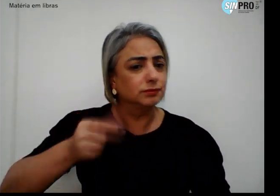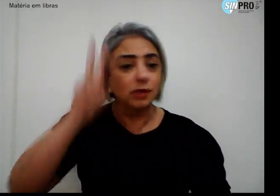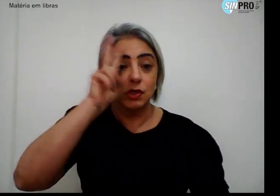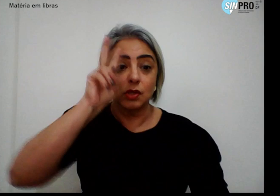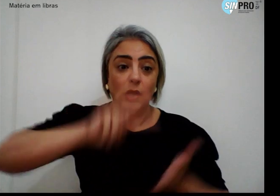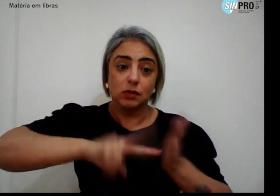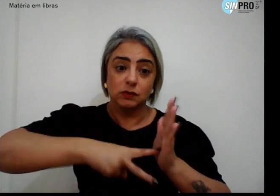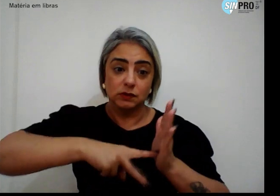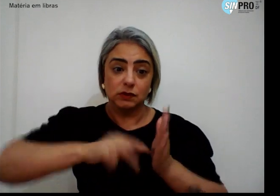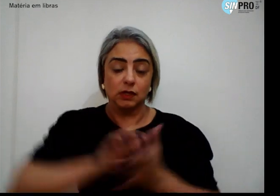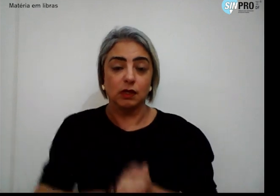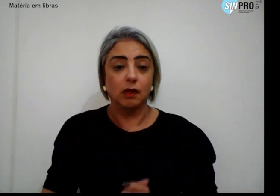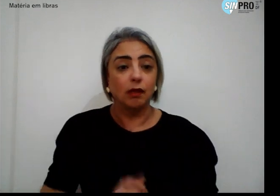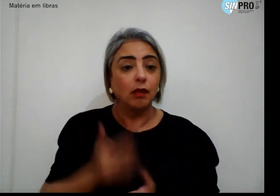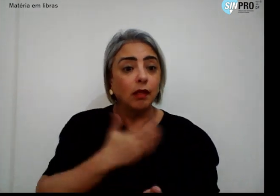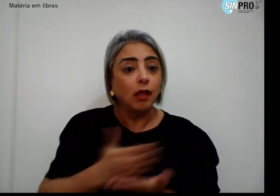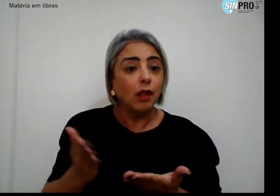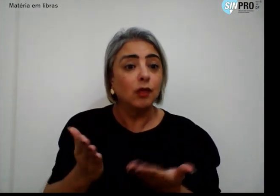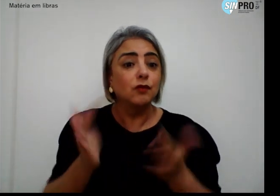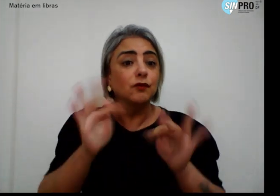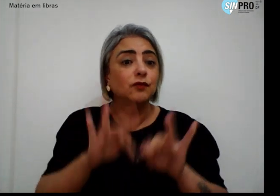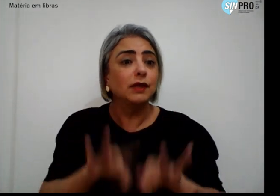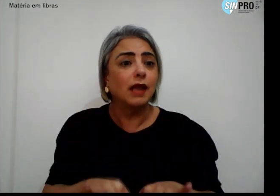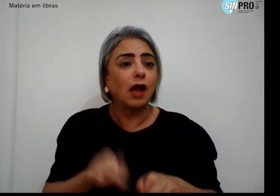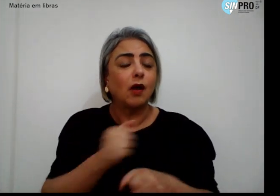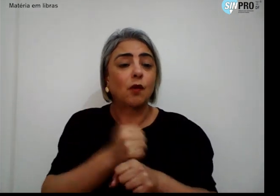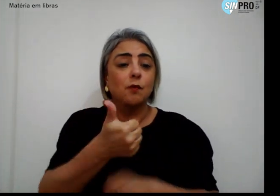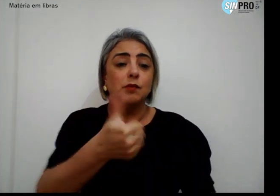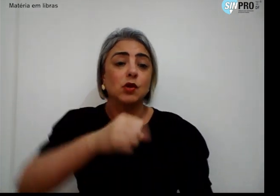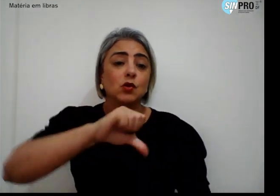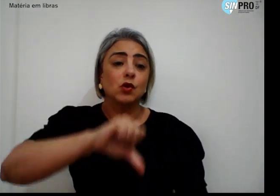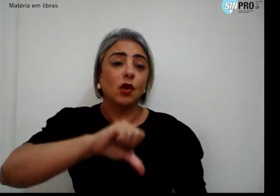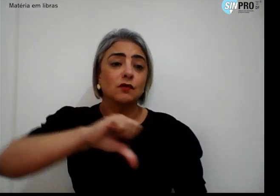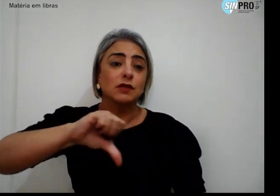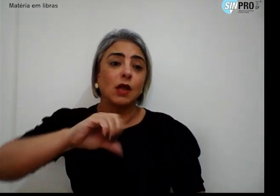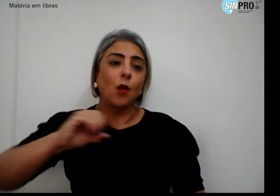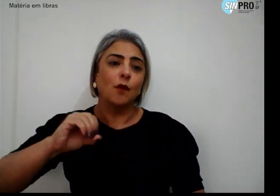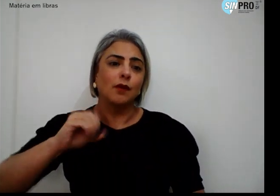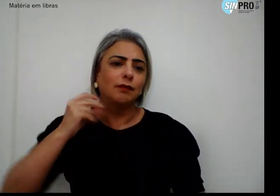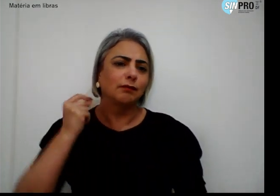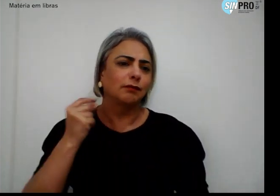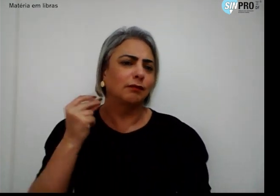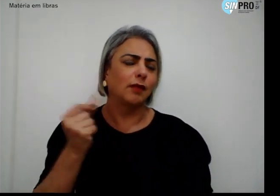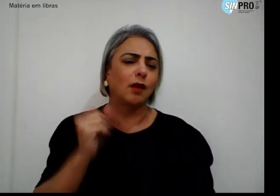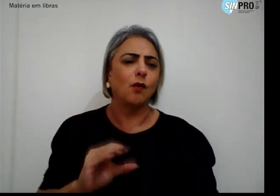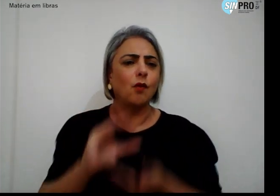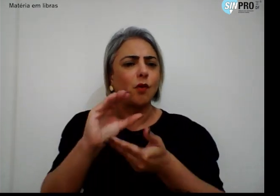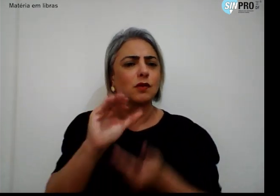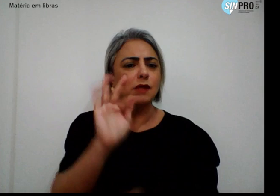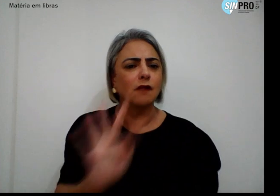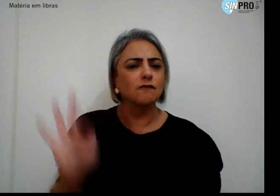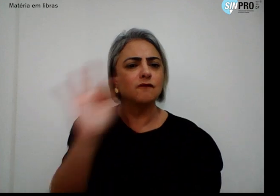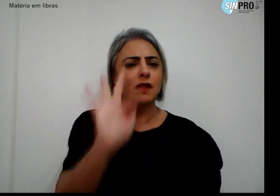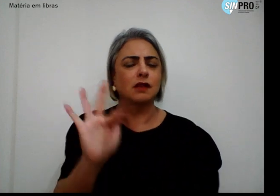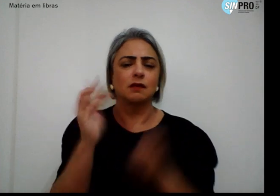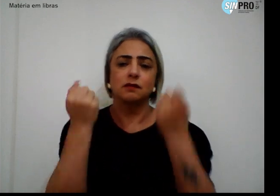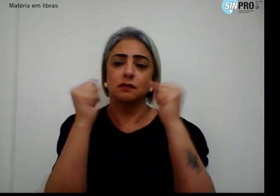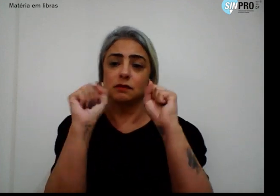Desde o final dos anos de 1990, o Conselho Federal de Educação Física